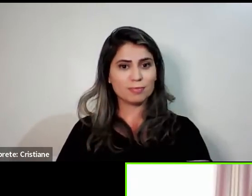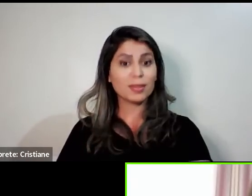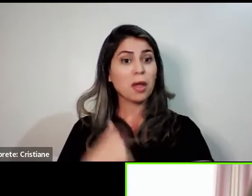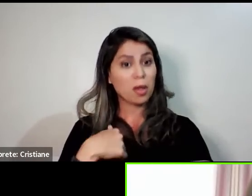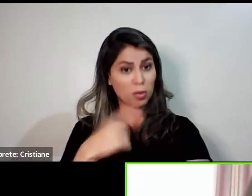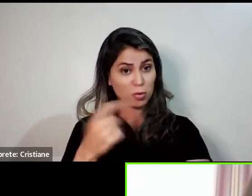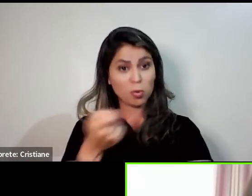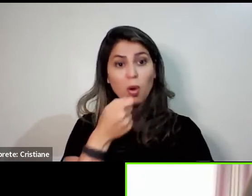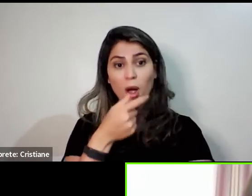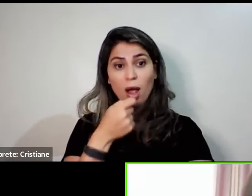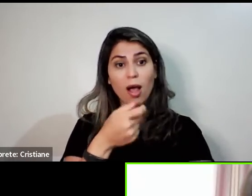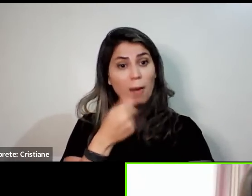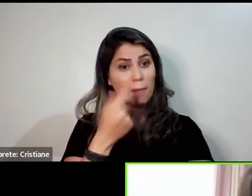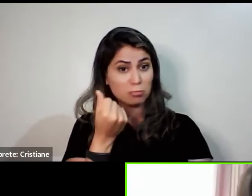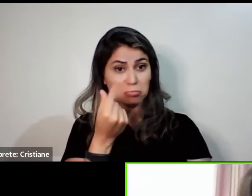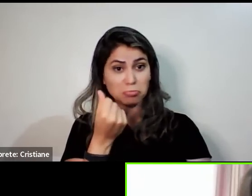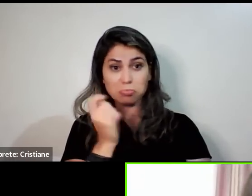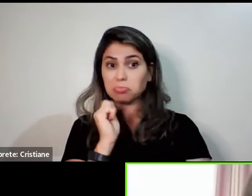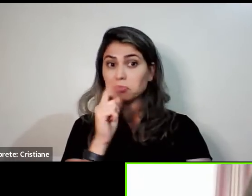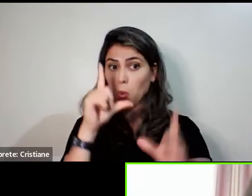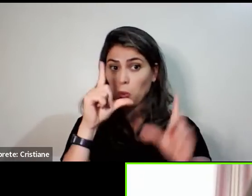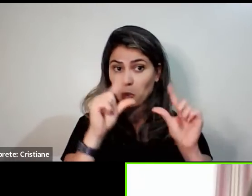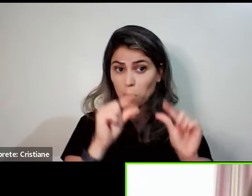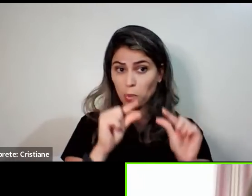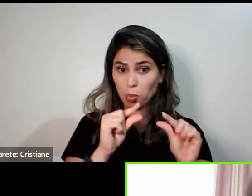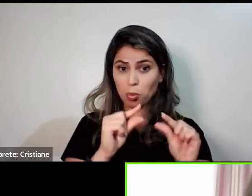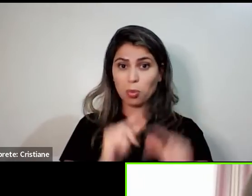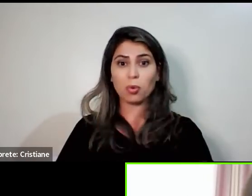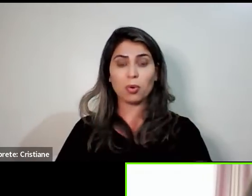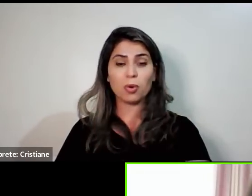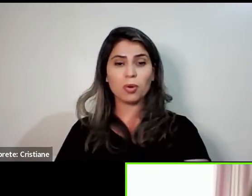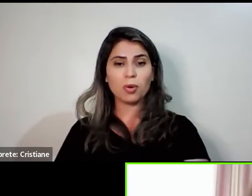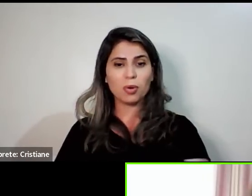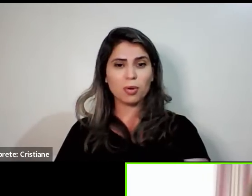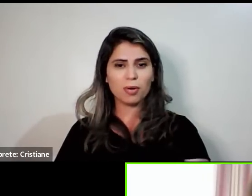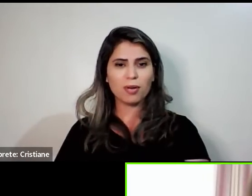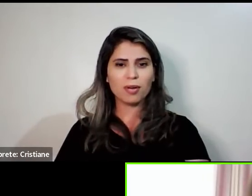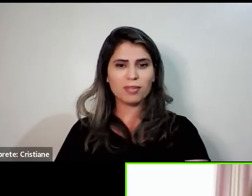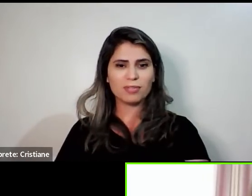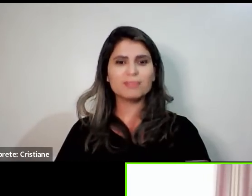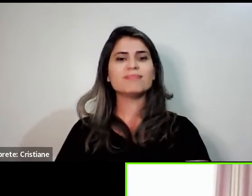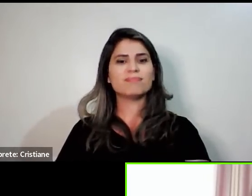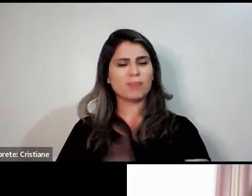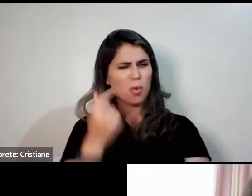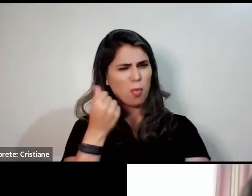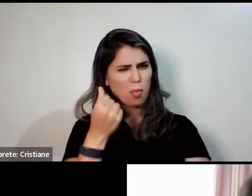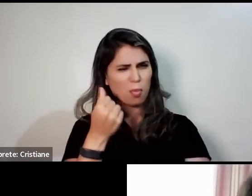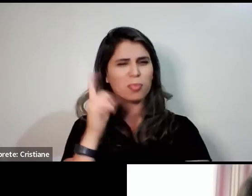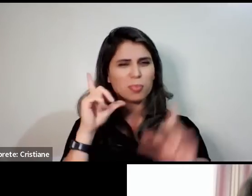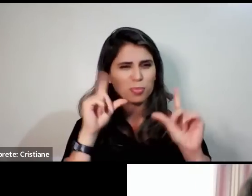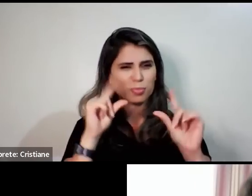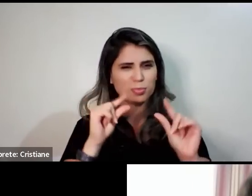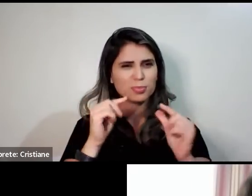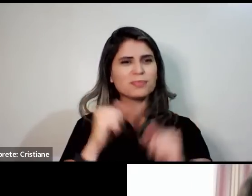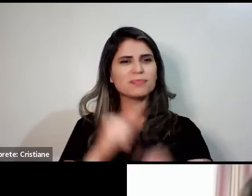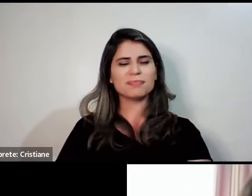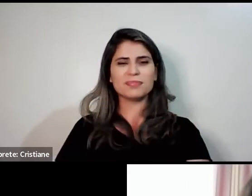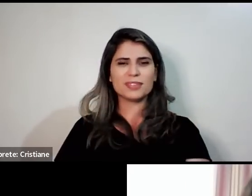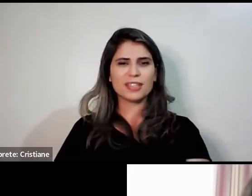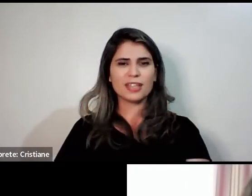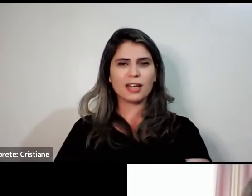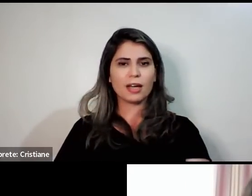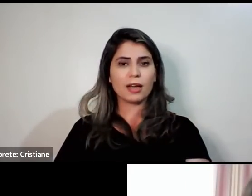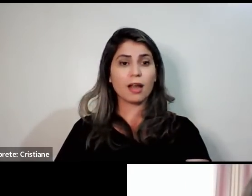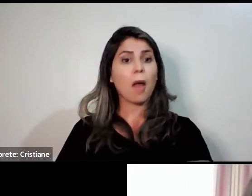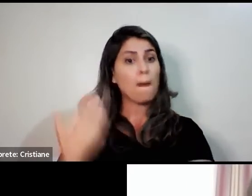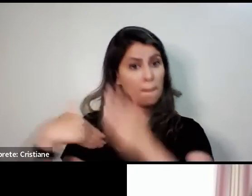achava também. É uma economia no bolso enorme. Antes você achava também que a água era só